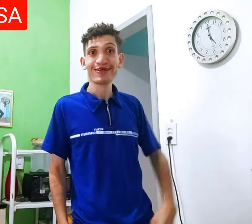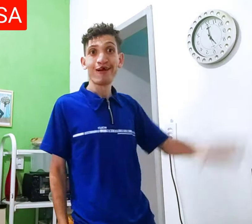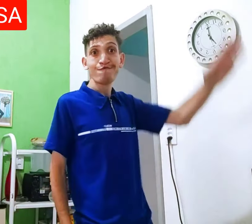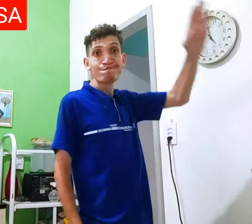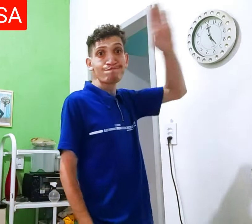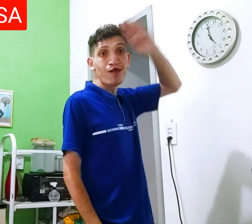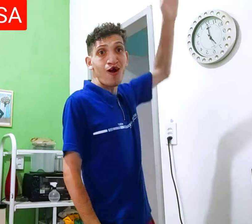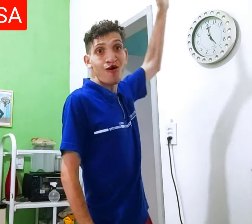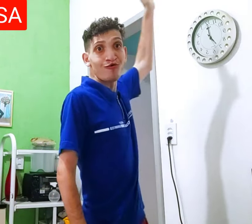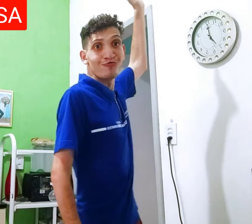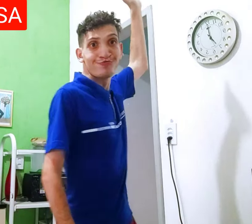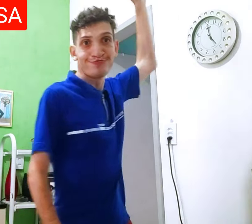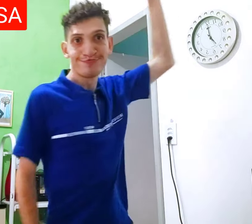Legal? Vamos! Vamos!